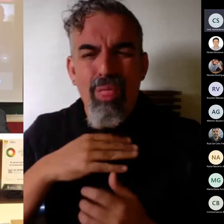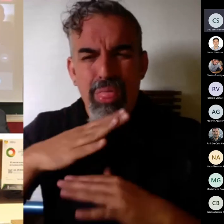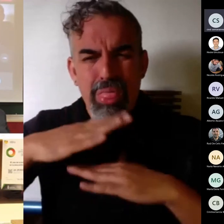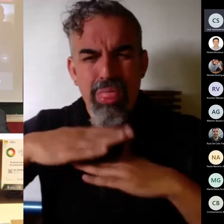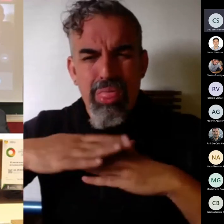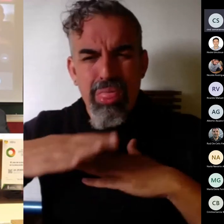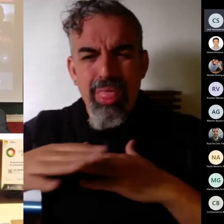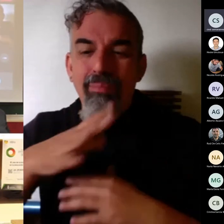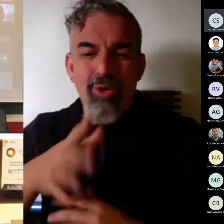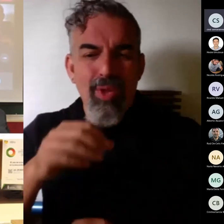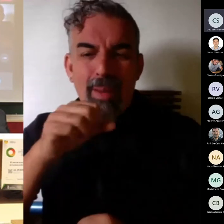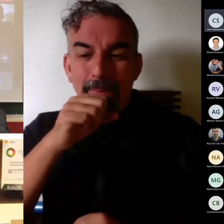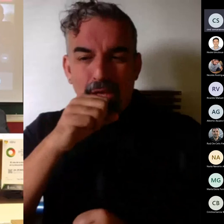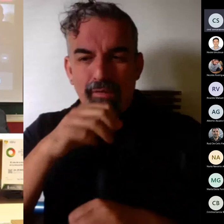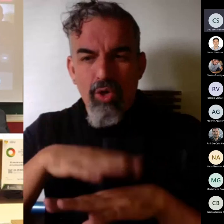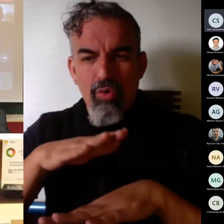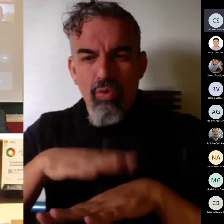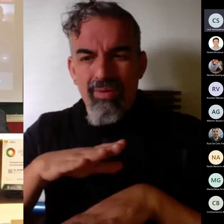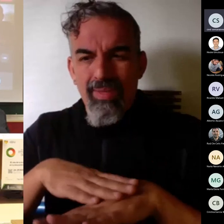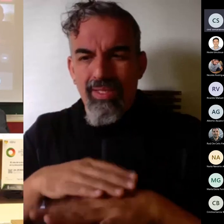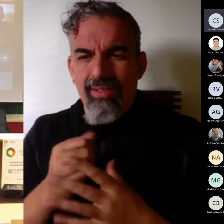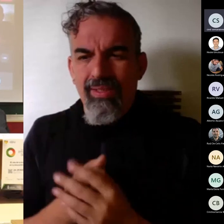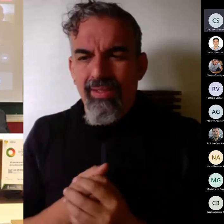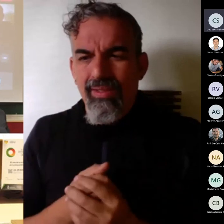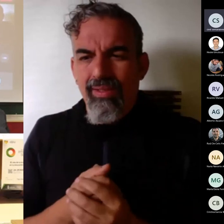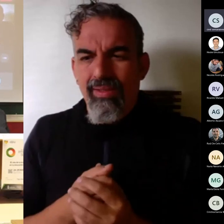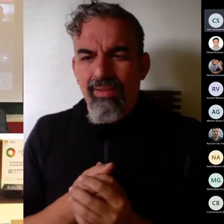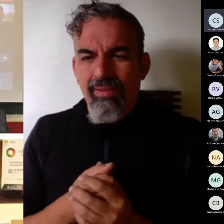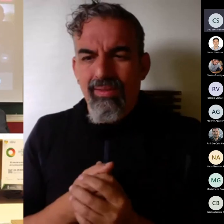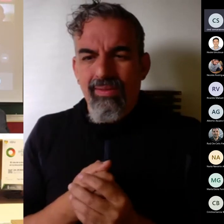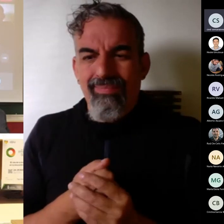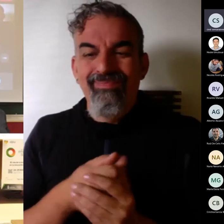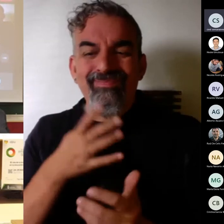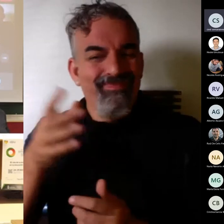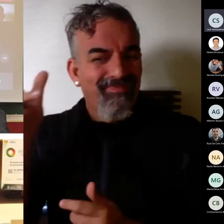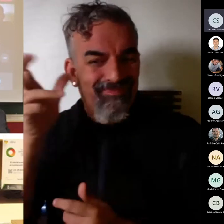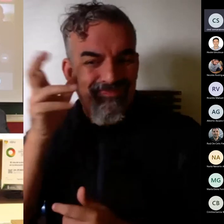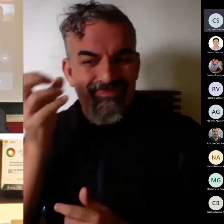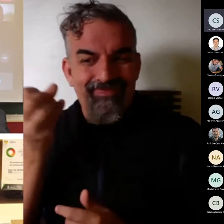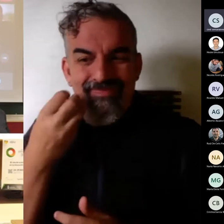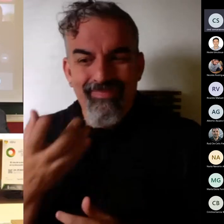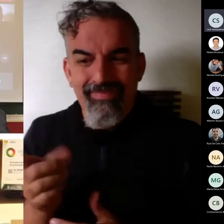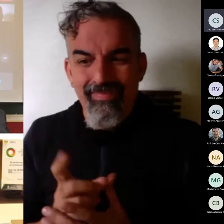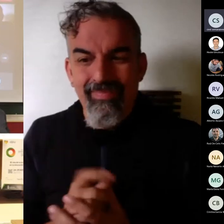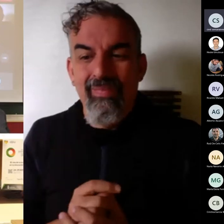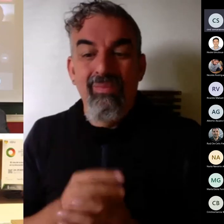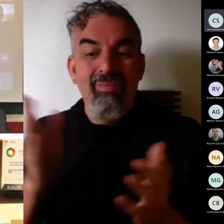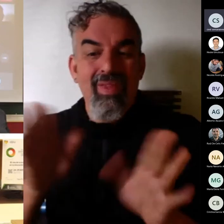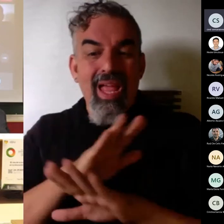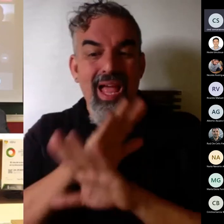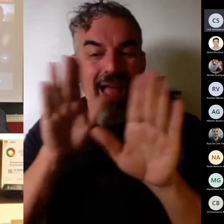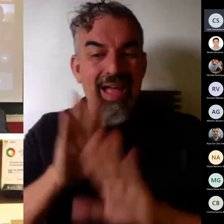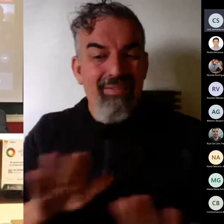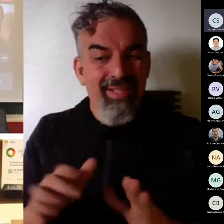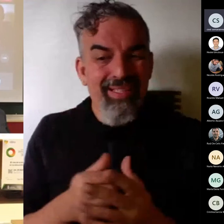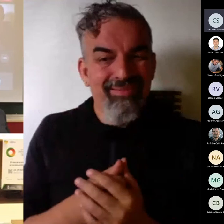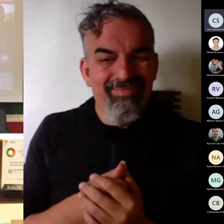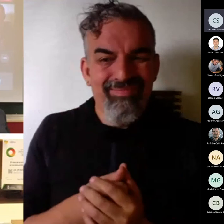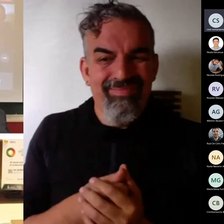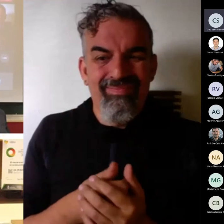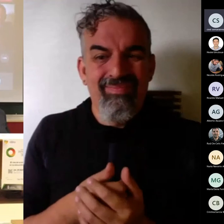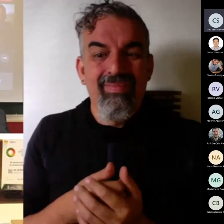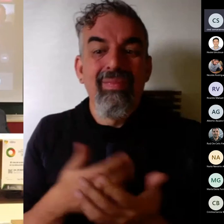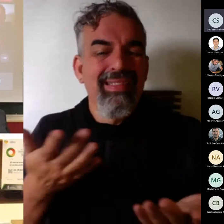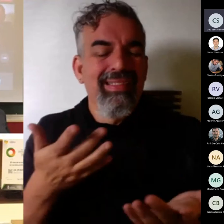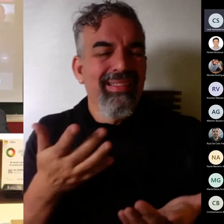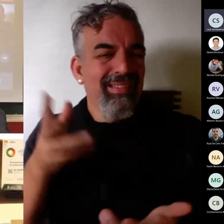con los que es muy difícil trabajar con cienaderos tratar de hacer cosas de estas con lo cual debemos